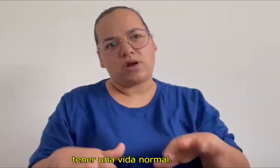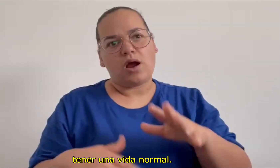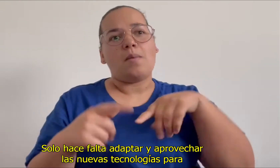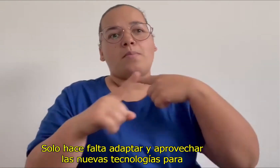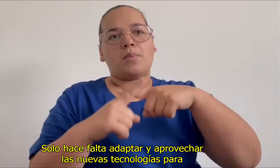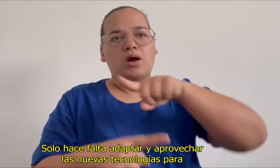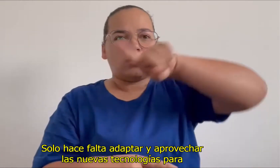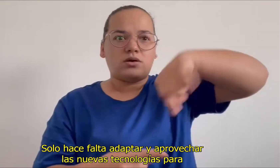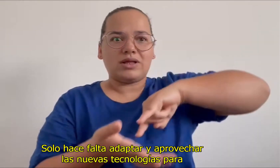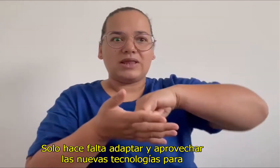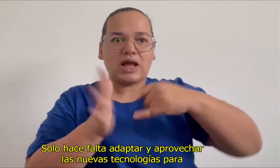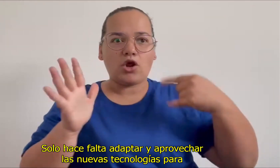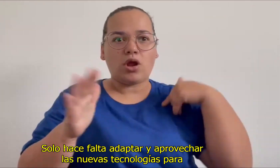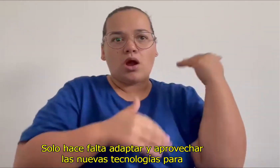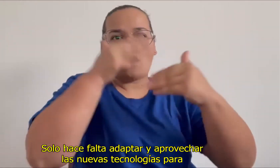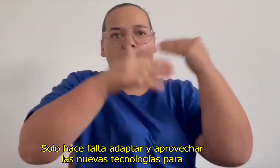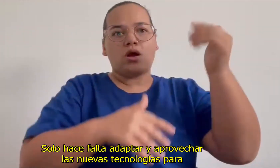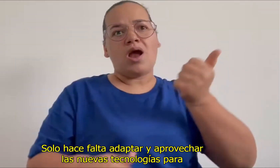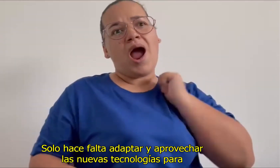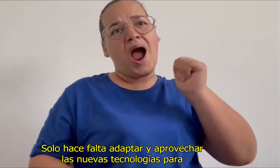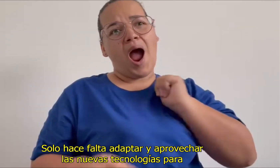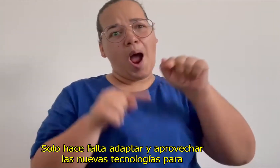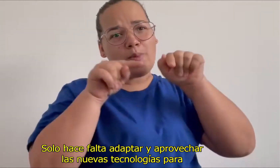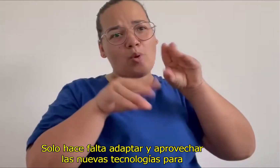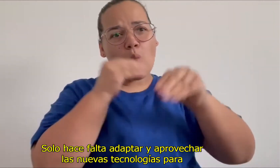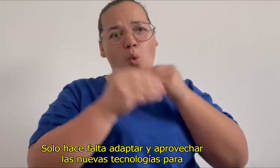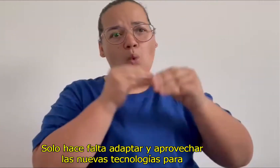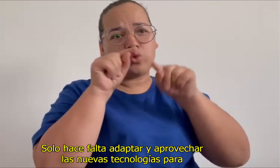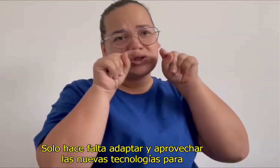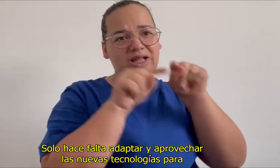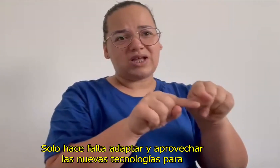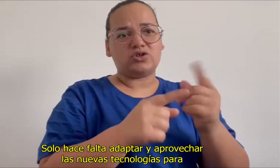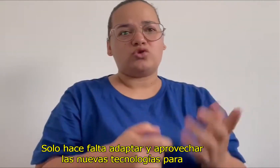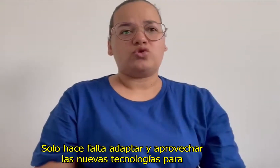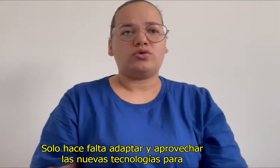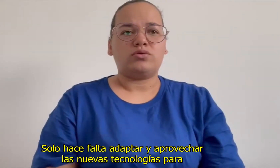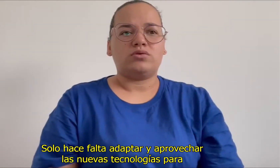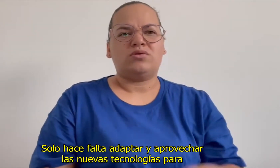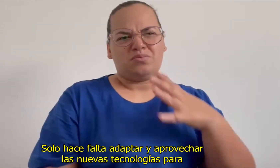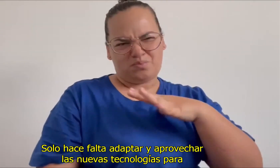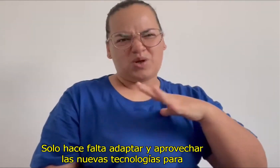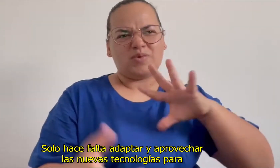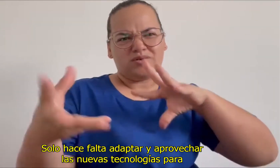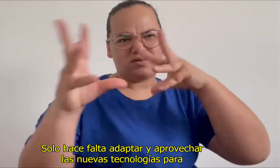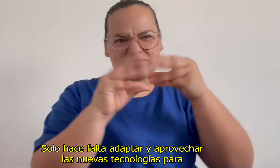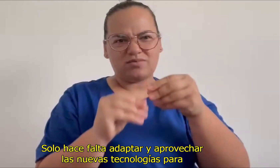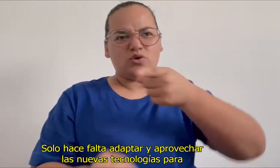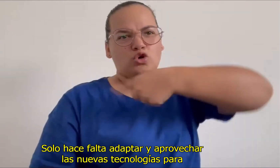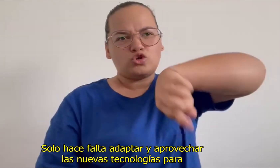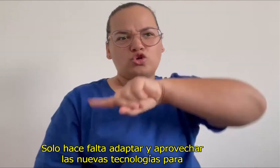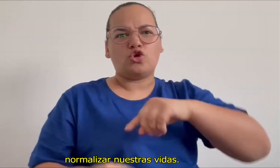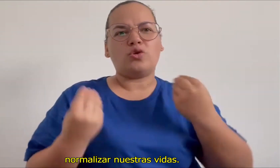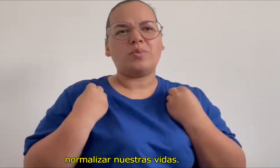Solo hace falta adaptar y aprovechar las nuevas tecnologías para normalizar nuestras vidas.